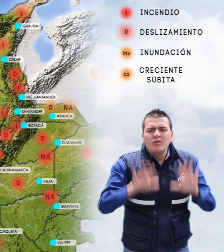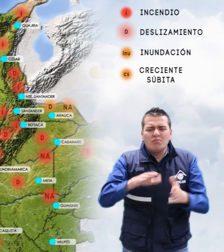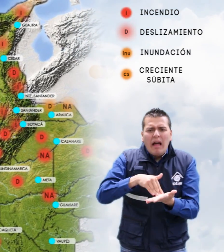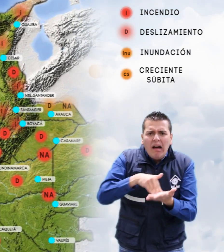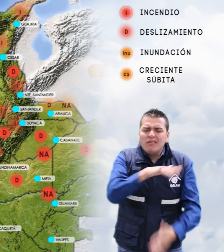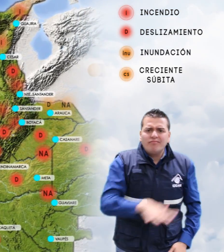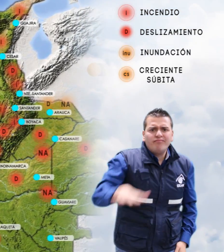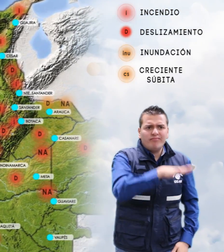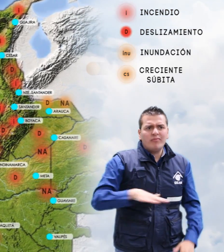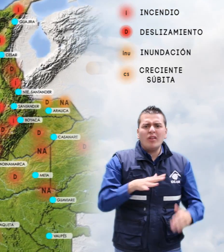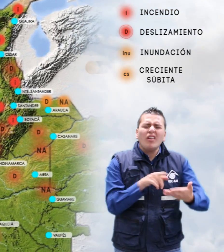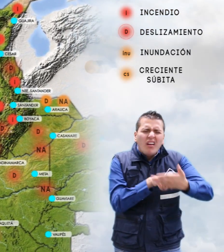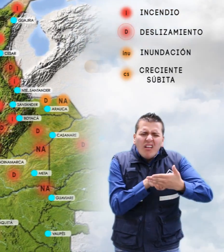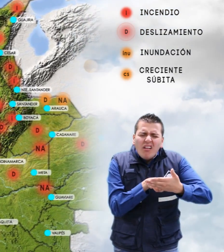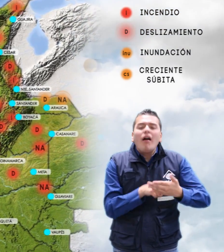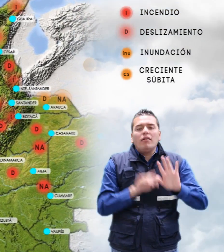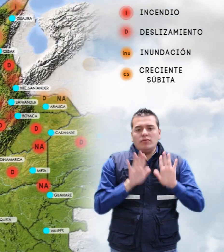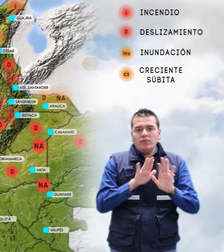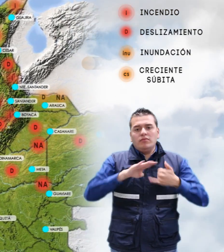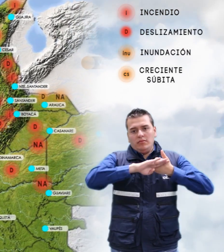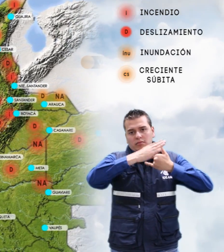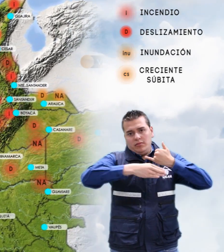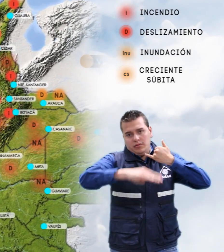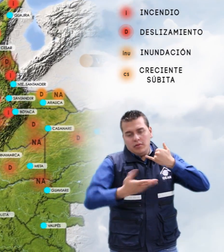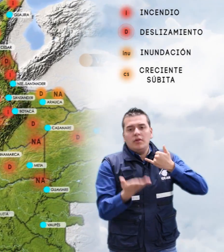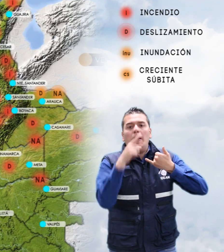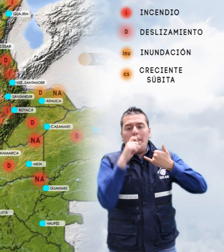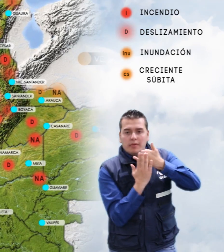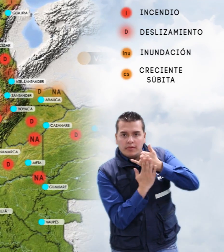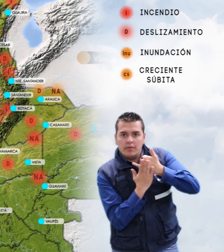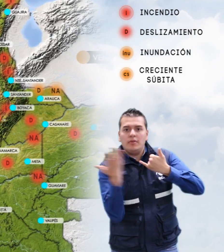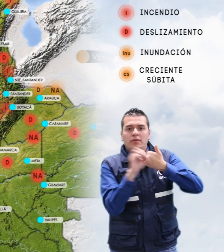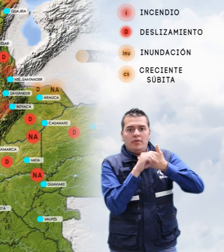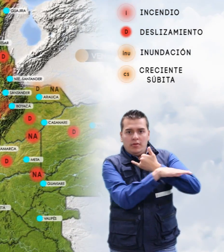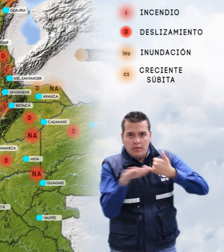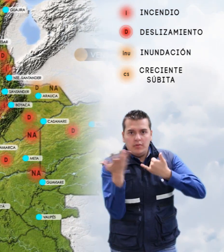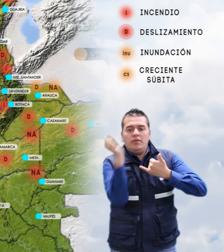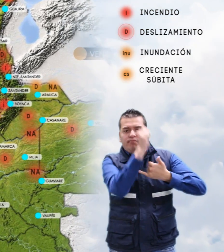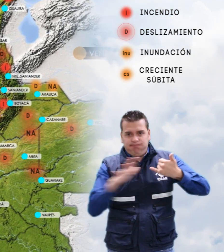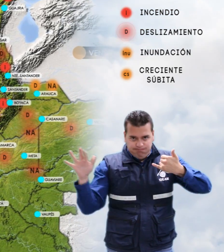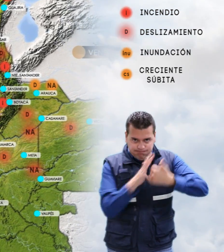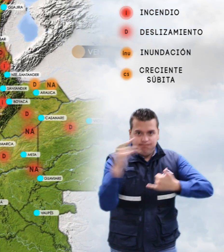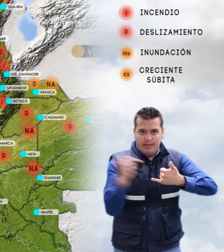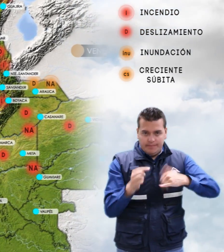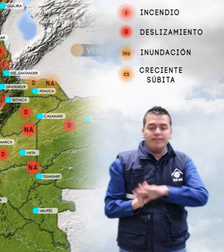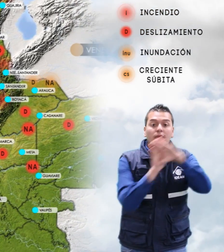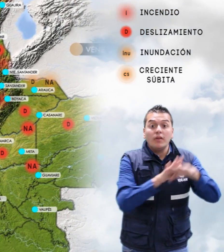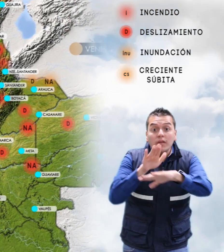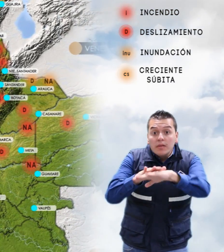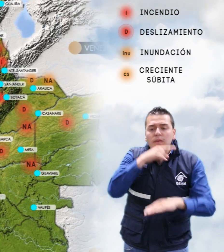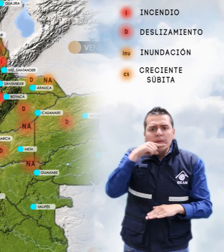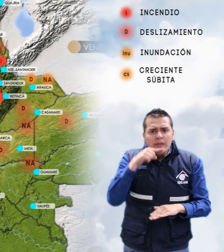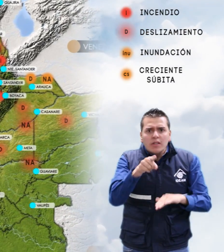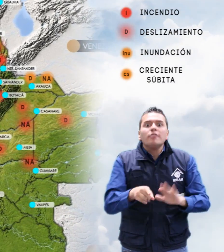o de alta pendiente localizados en la región andina, amazónica, orinoquía y pacífica. Alerta roja